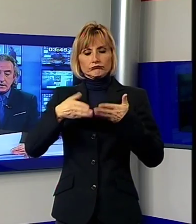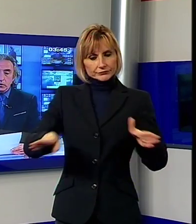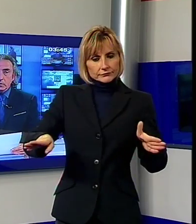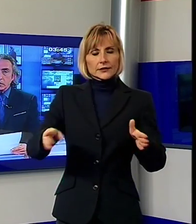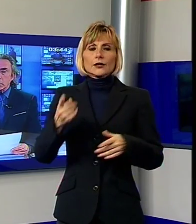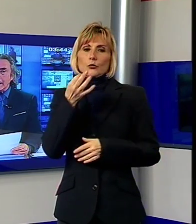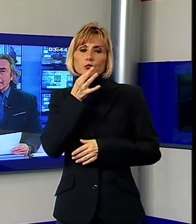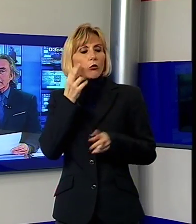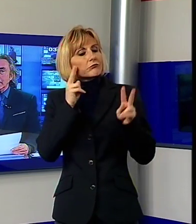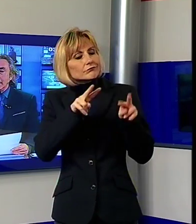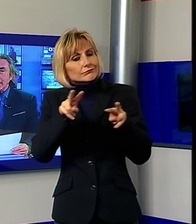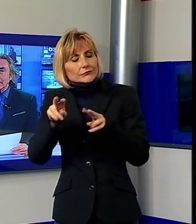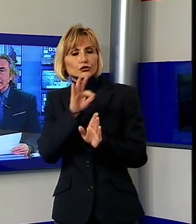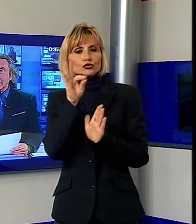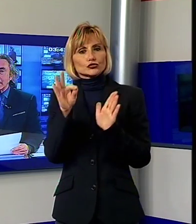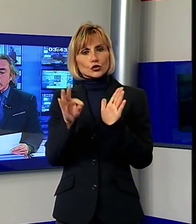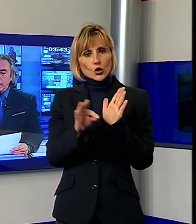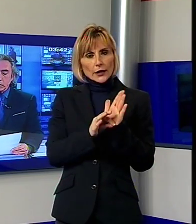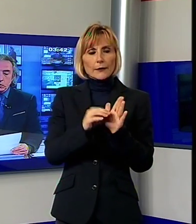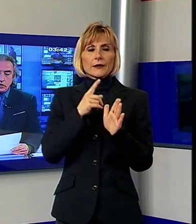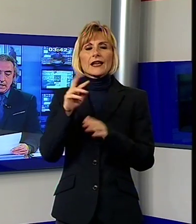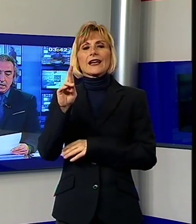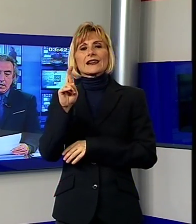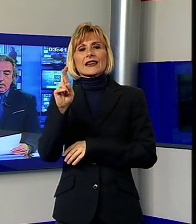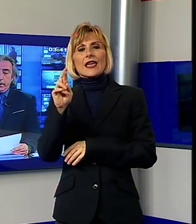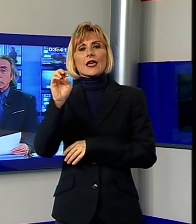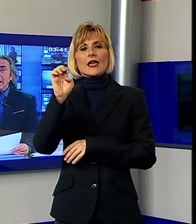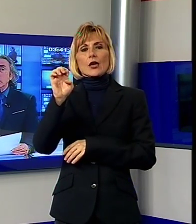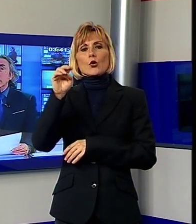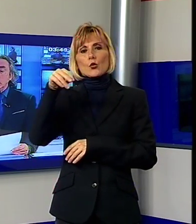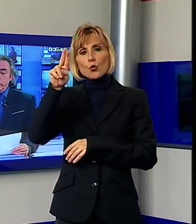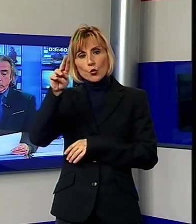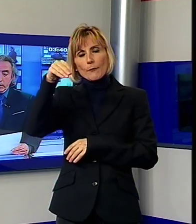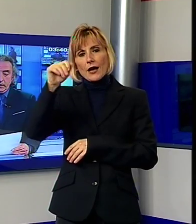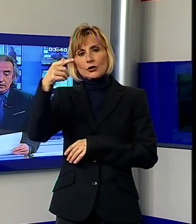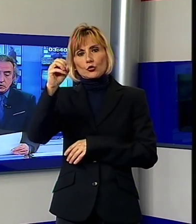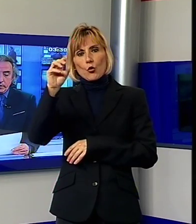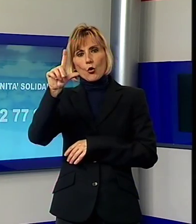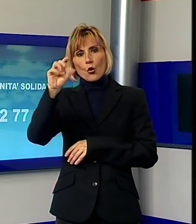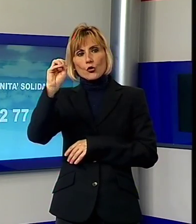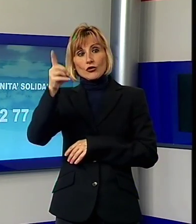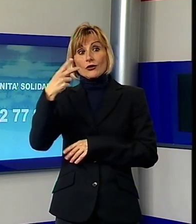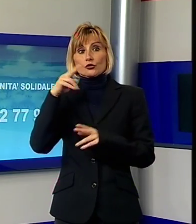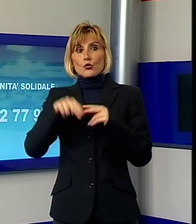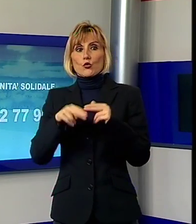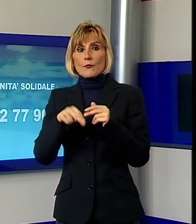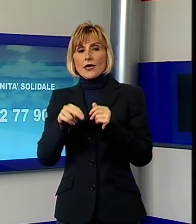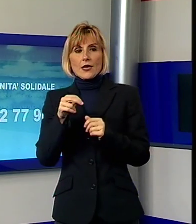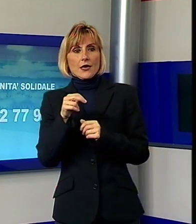con una giornata dedicata alla reumatologia. Prenotandovi al numero che vedete in sovraimpressione potrete usufruire di una